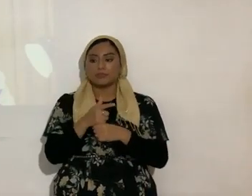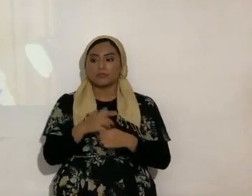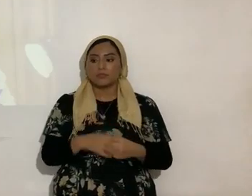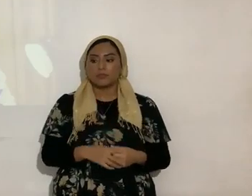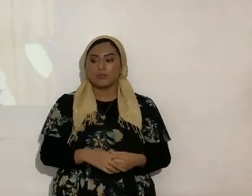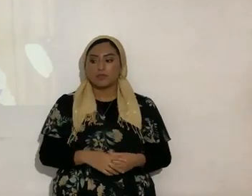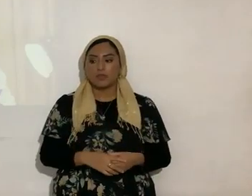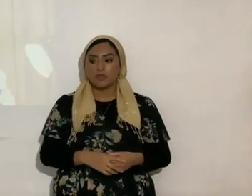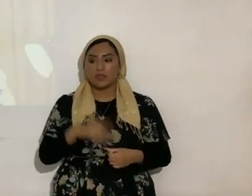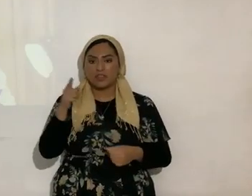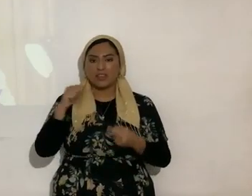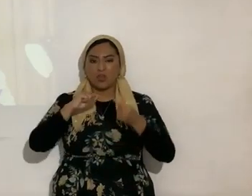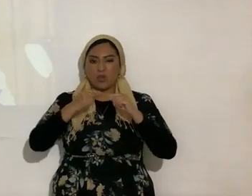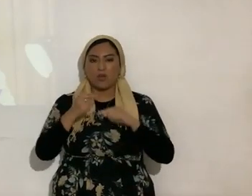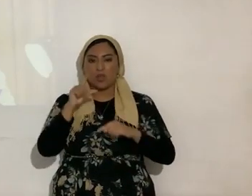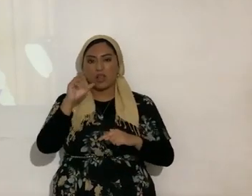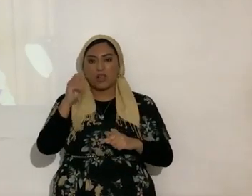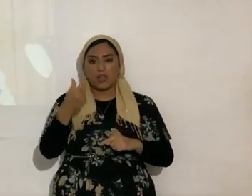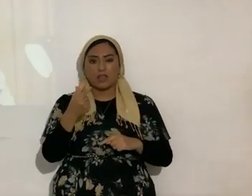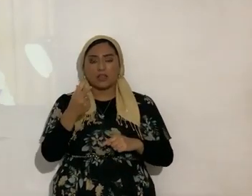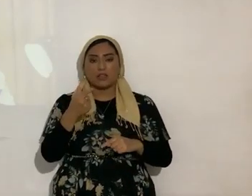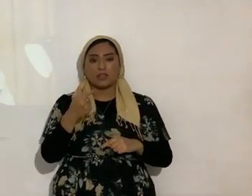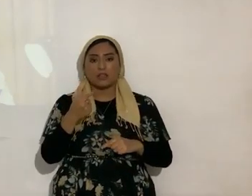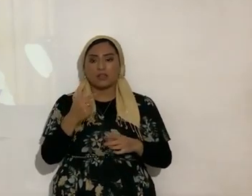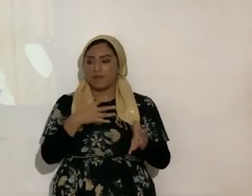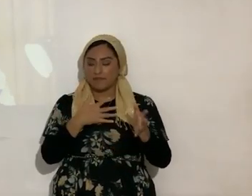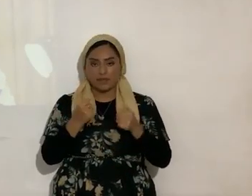se hizo daño en una pierna o lo que sea rápido le ayuda